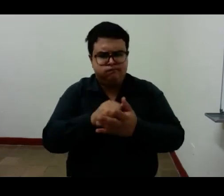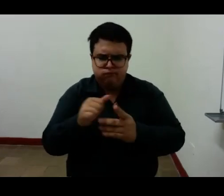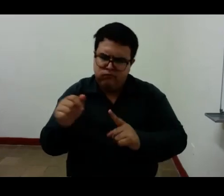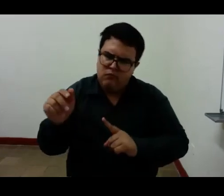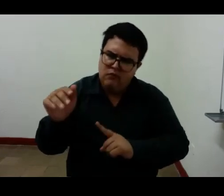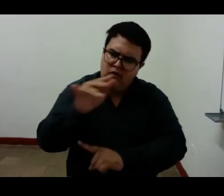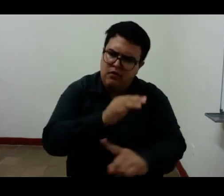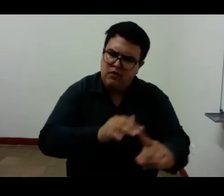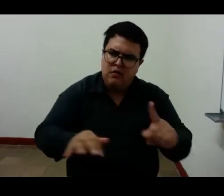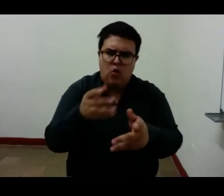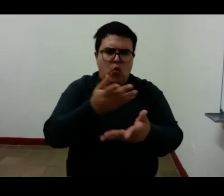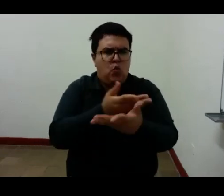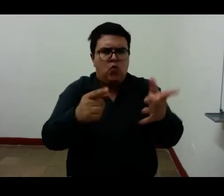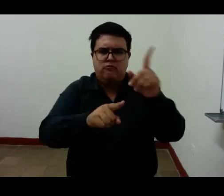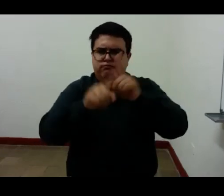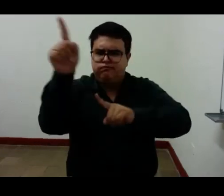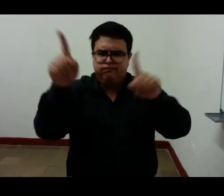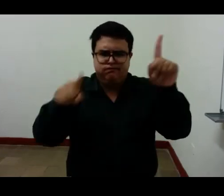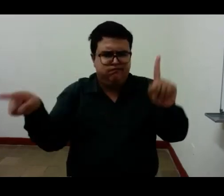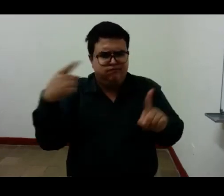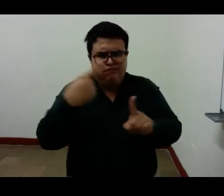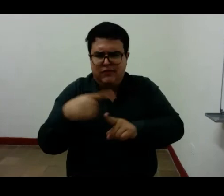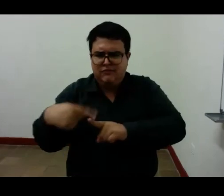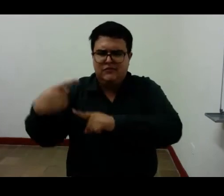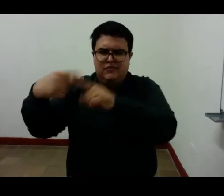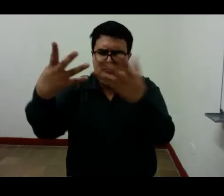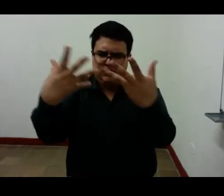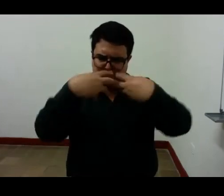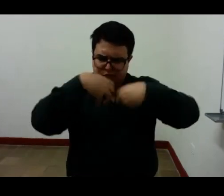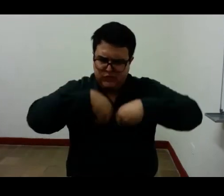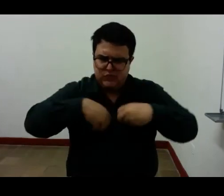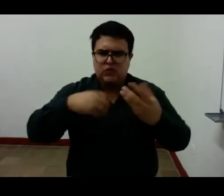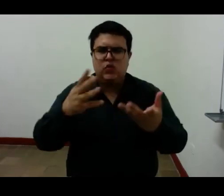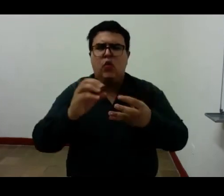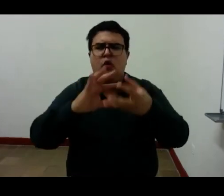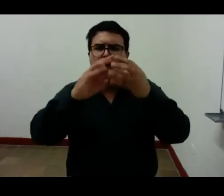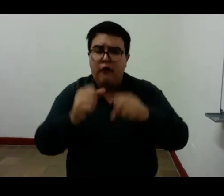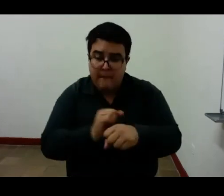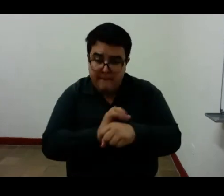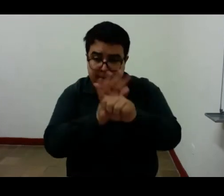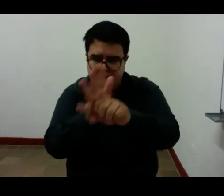muchas maneras el panteísmo de las sensaciones